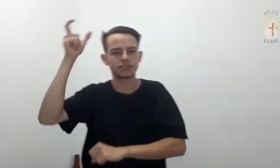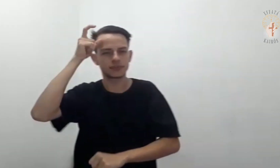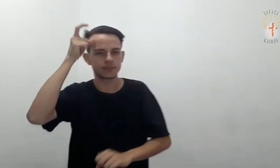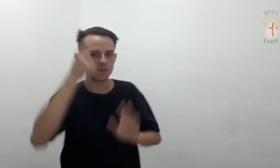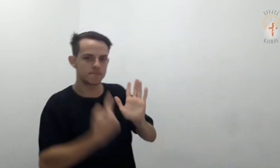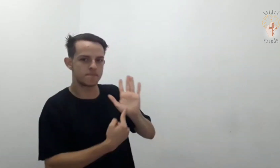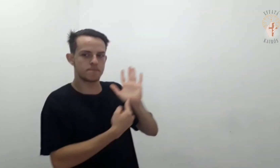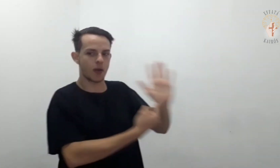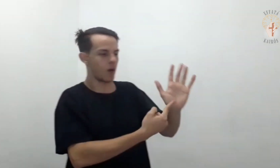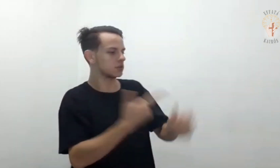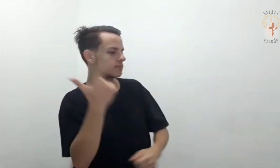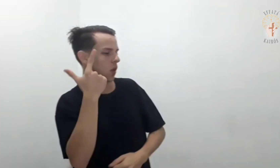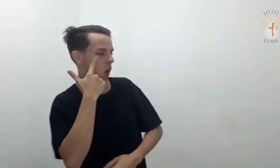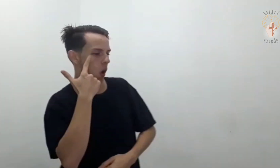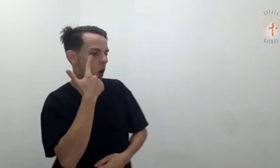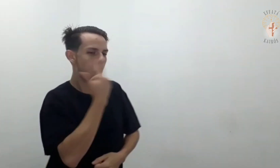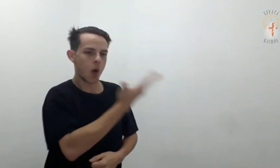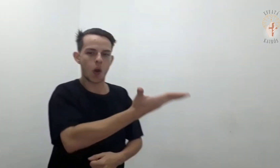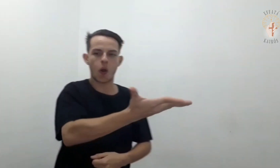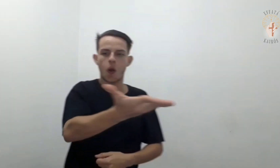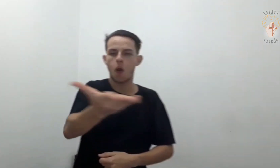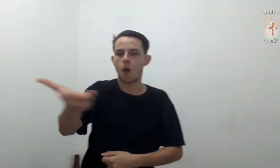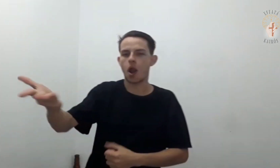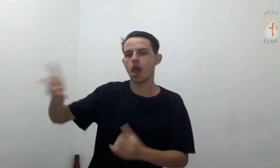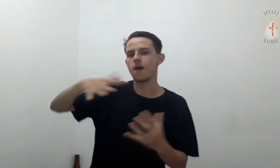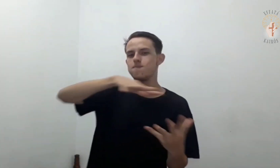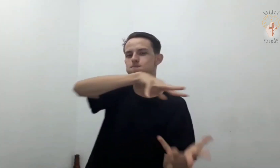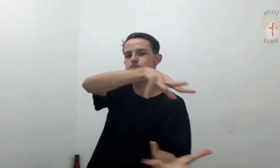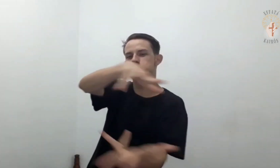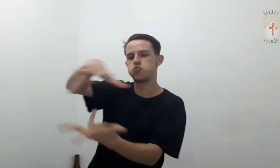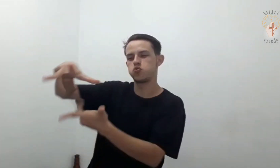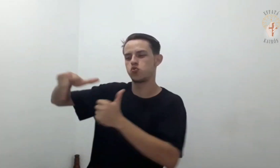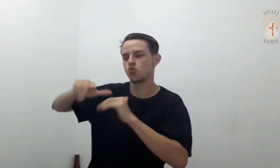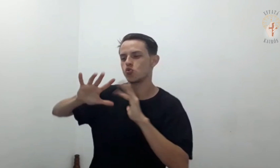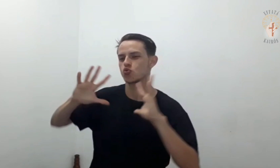Mostrou-lhe todos os reinos do mundo